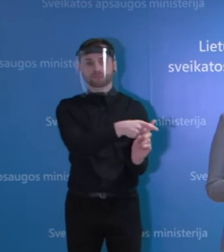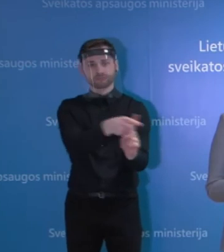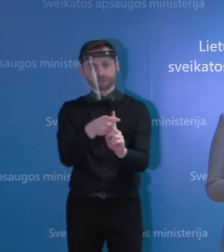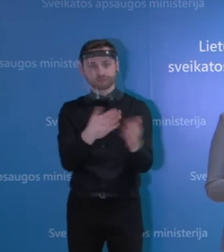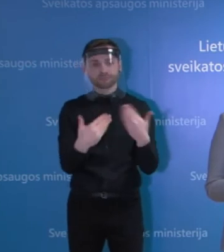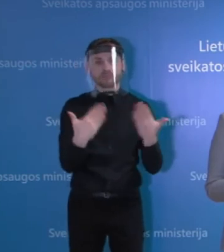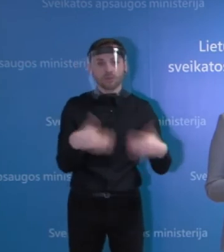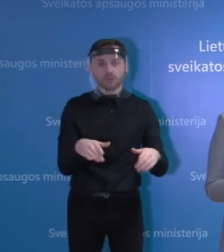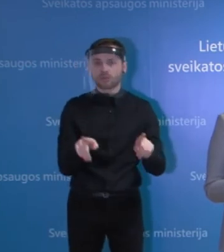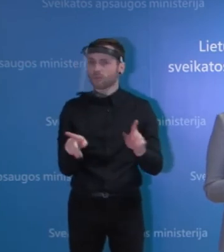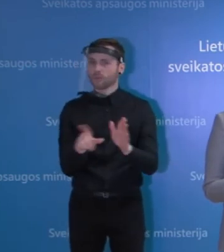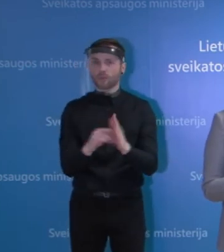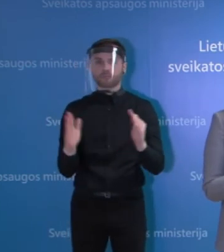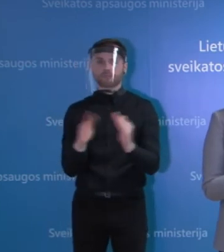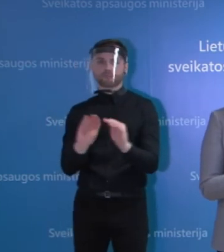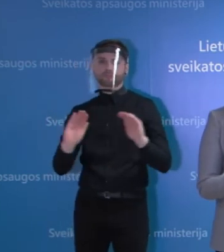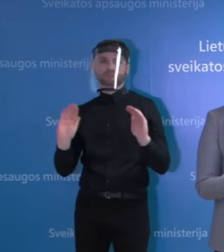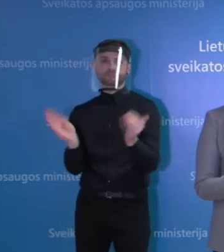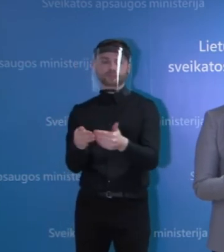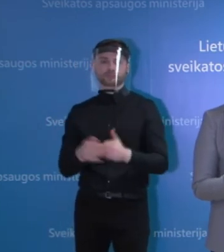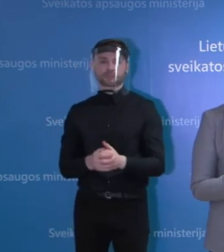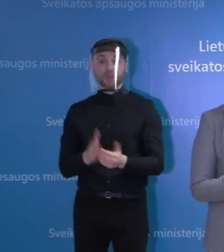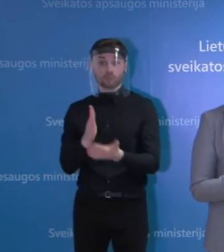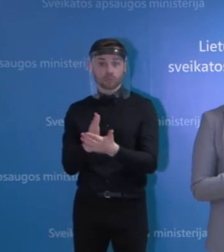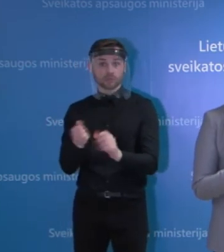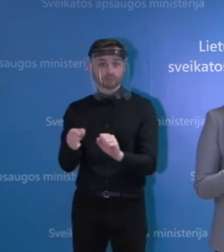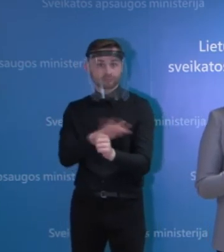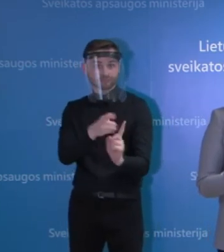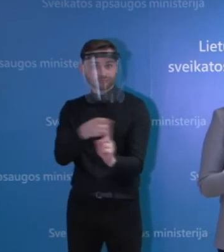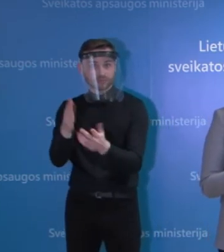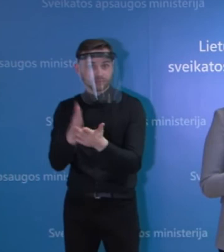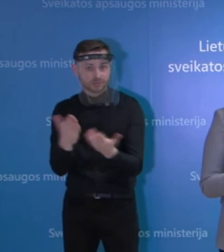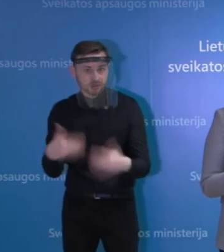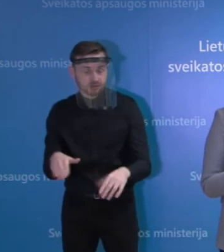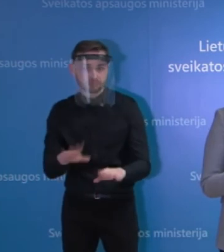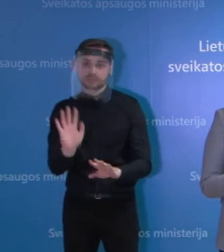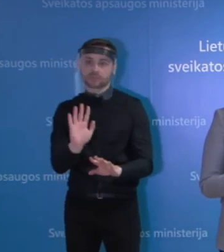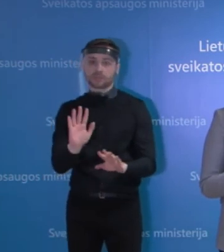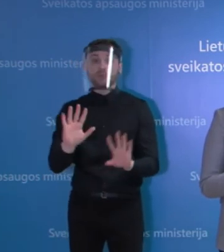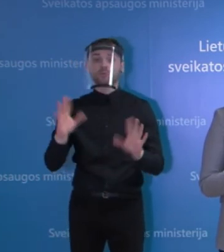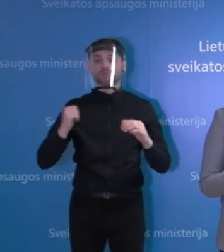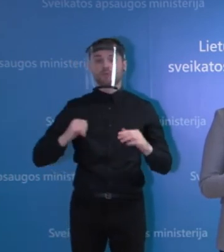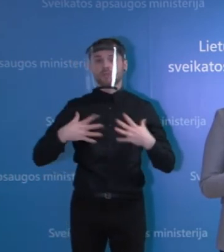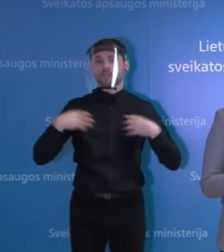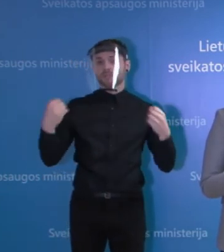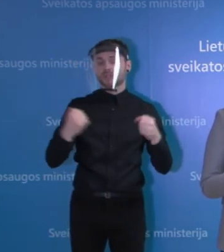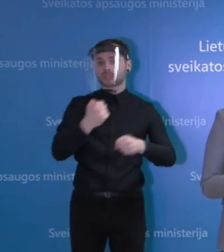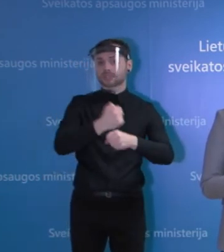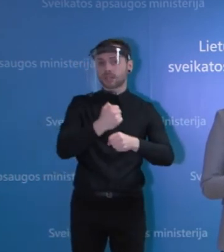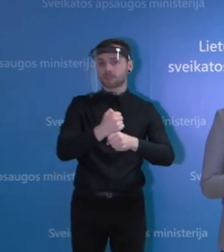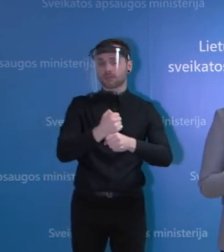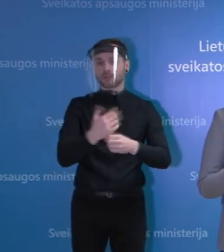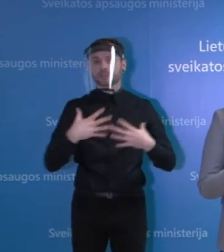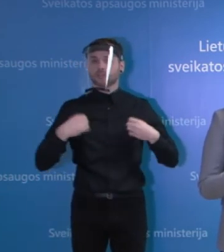izolacijoj. Dėl to, kad jie, na, jie nebūtinai užsikrėtė. Įsivaizduokite, dirbs žmonės sveiki, sąlyginai sveiki, mes net